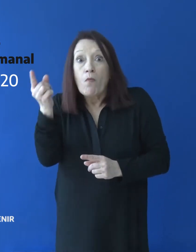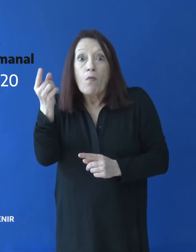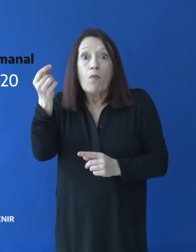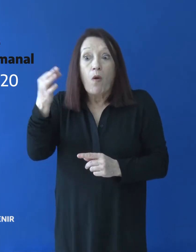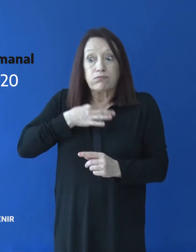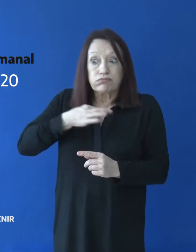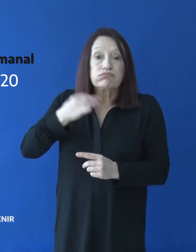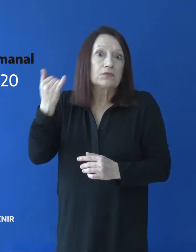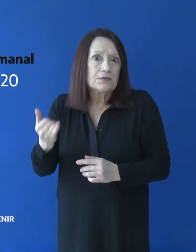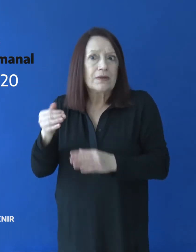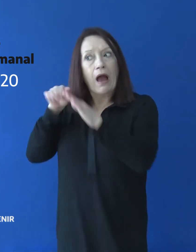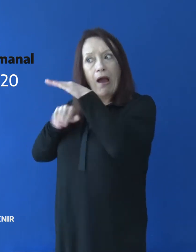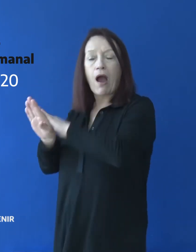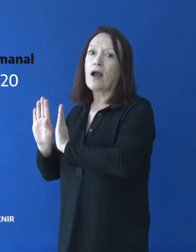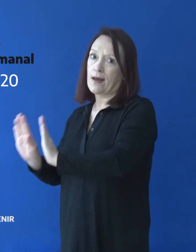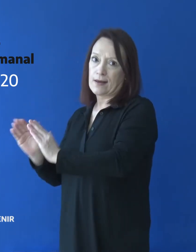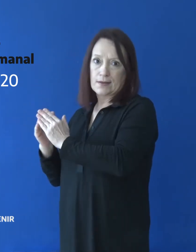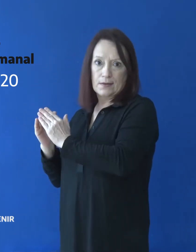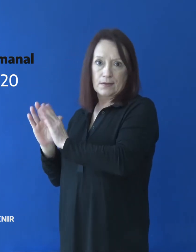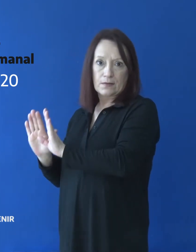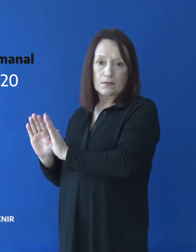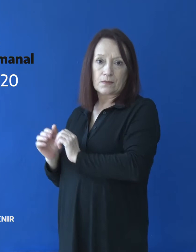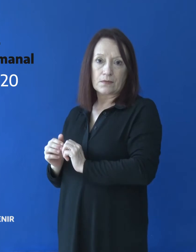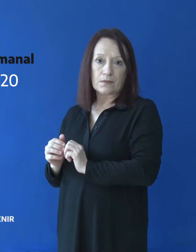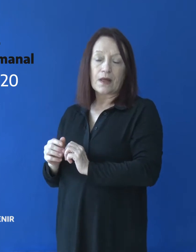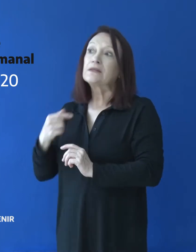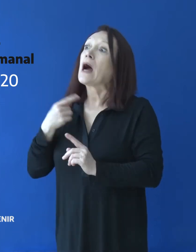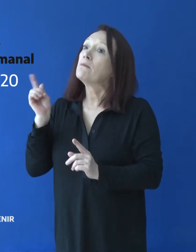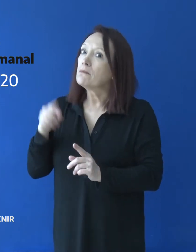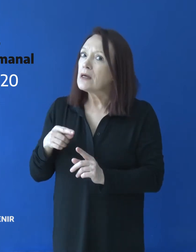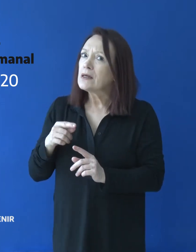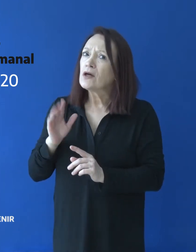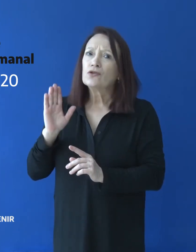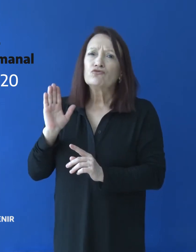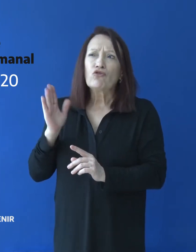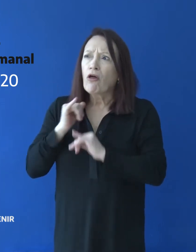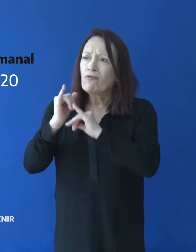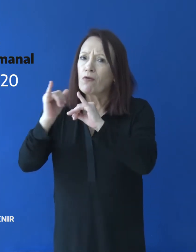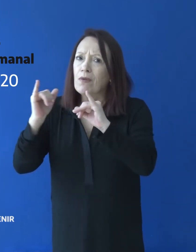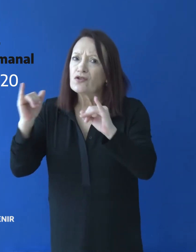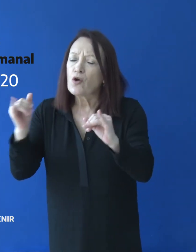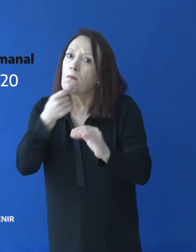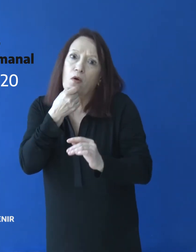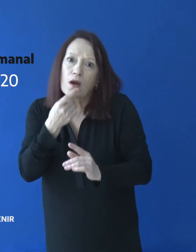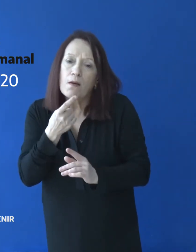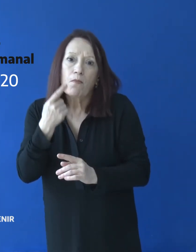positivo, tenés que quedarte en casa. Se requiere recabar cierta información como, por ejemplo,